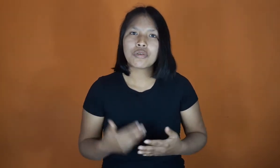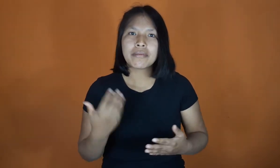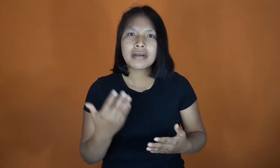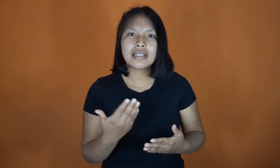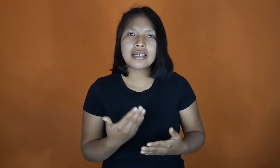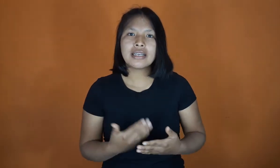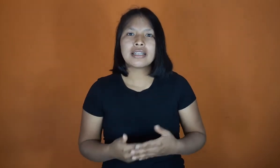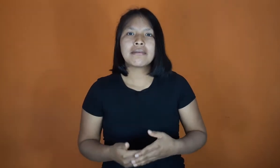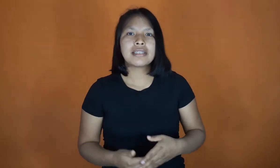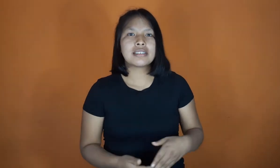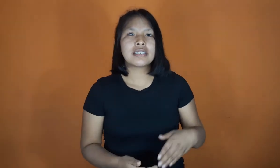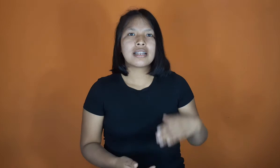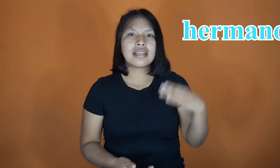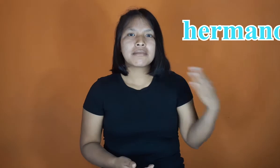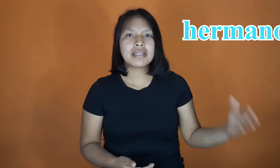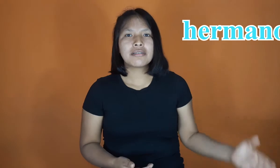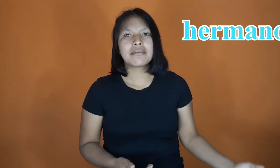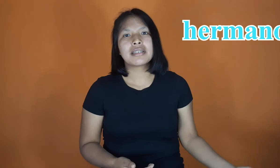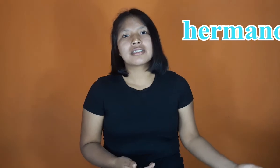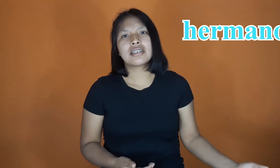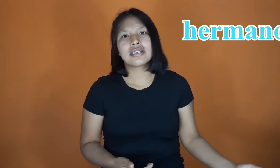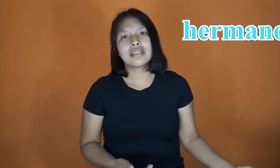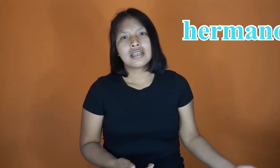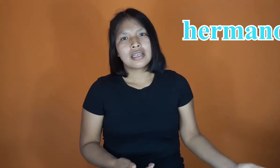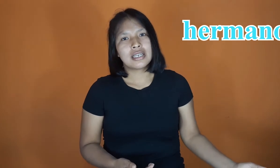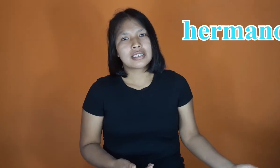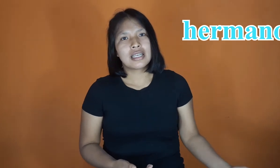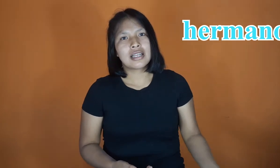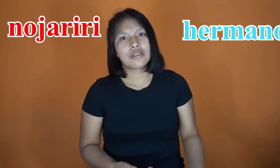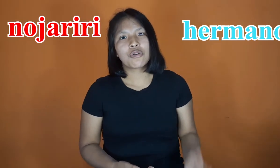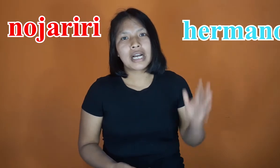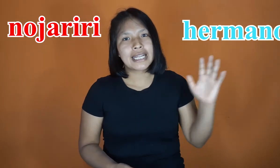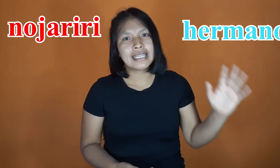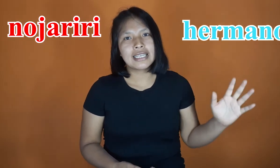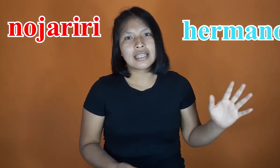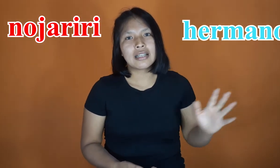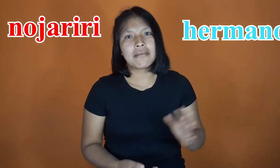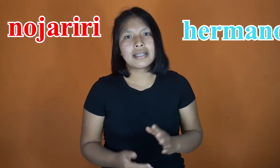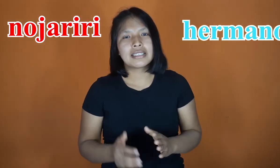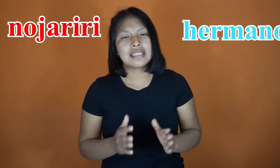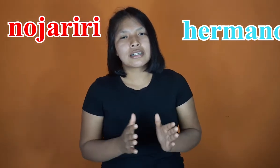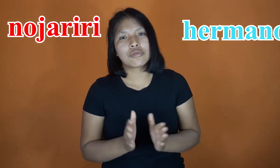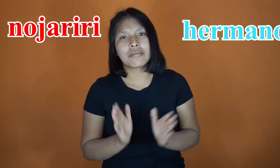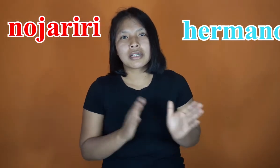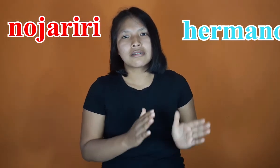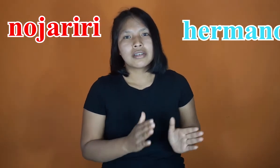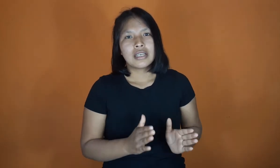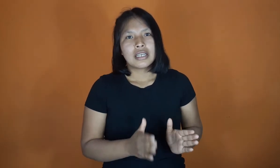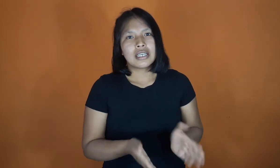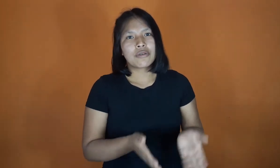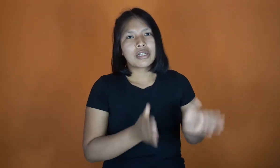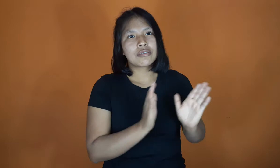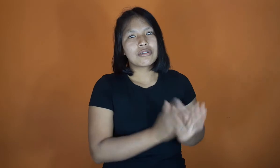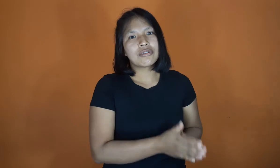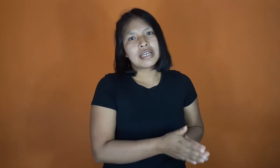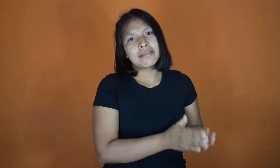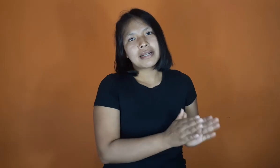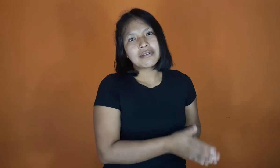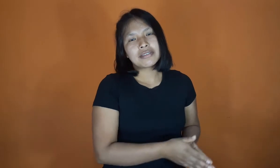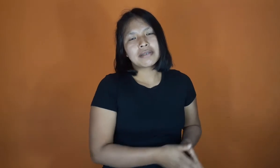hermana le va a decir al hermano, le va a decir Nohariri. Le va a decir a su hermano. Y cuando el varón se va